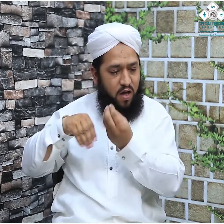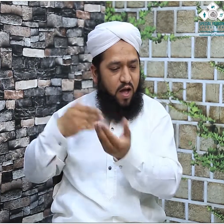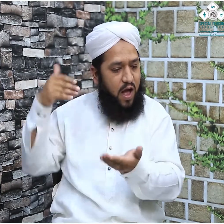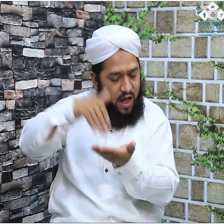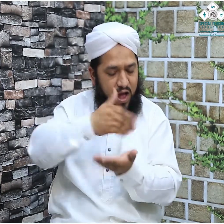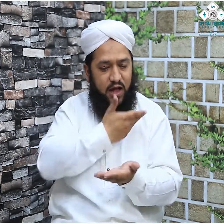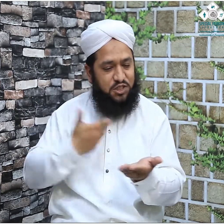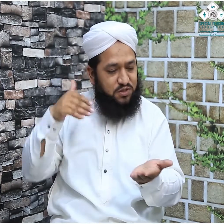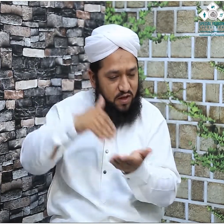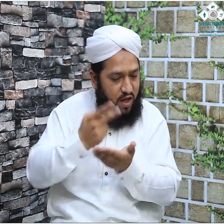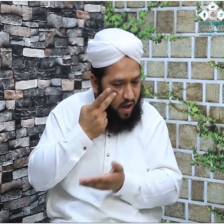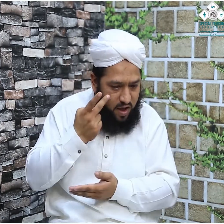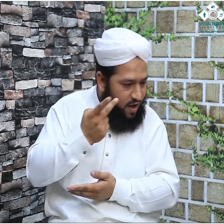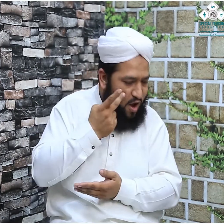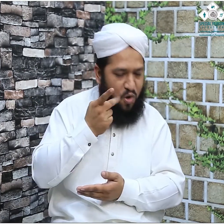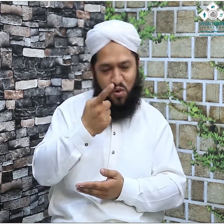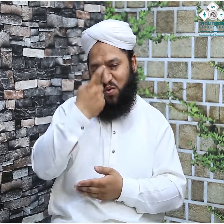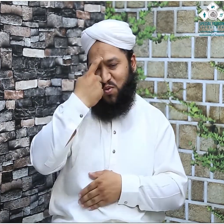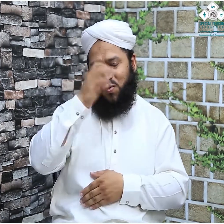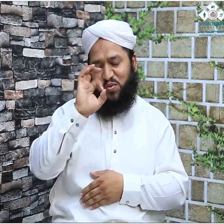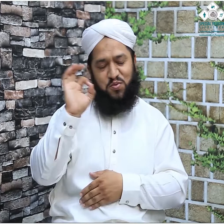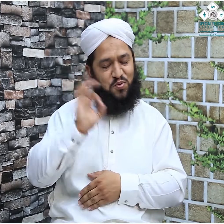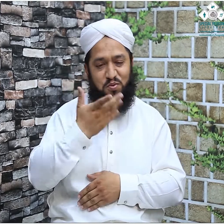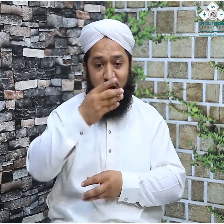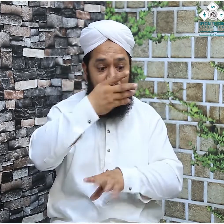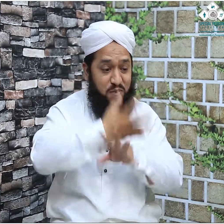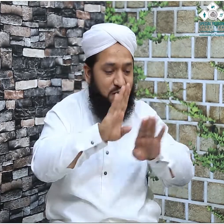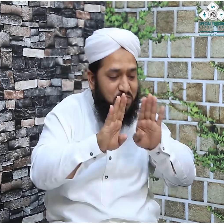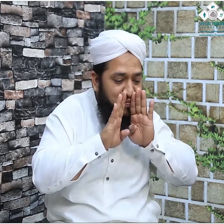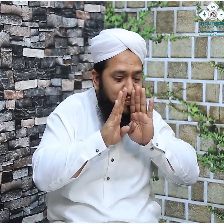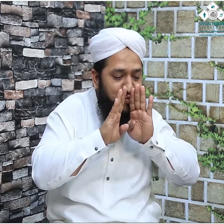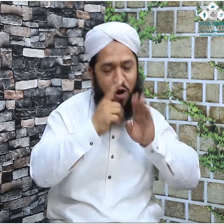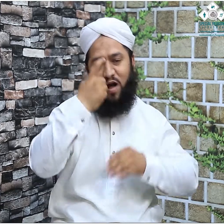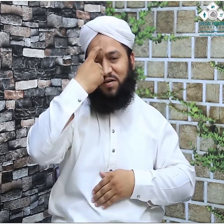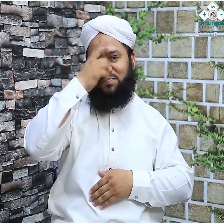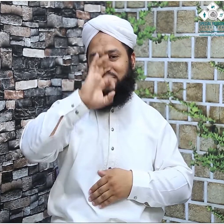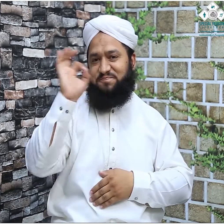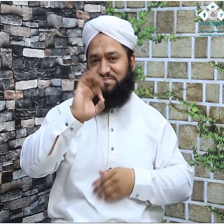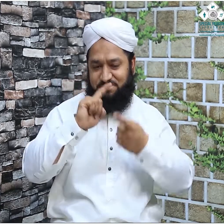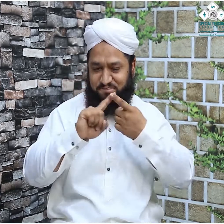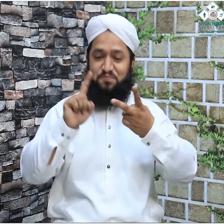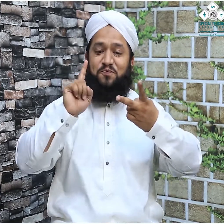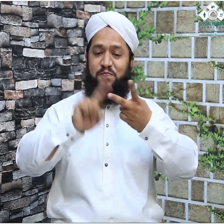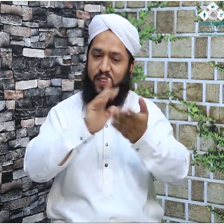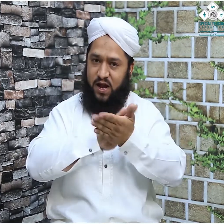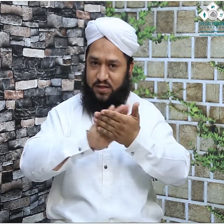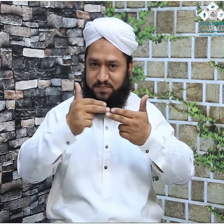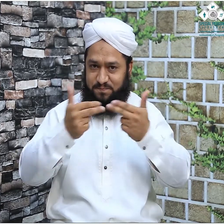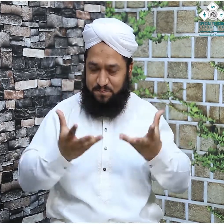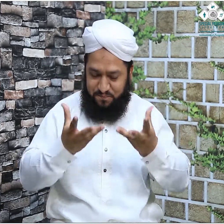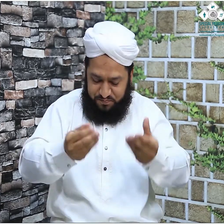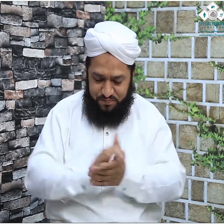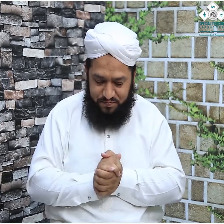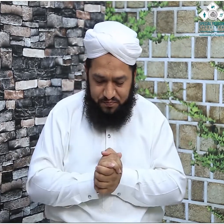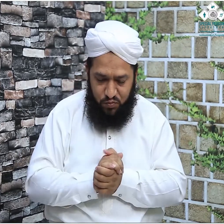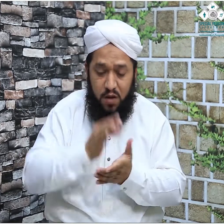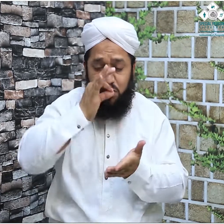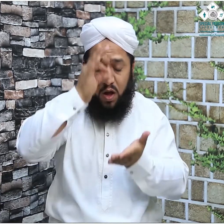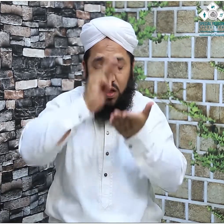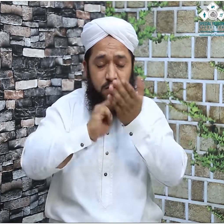سنتے ہیں نبی پاک علیہ السلام نے فرمایا حجرِ اسوط جنت سے آیا تو دوچ سے بھی زیادہ سفید تھا ہے نا امیزنگ بات اسوط